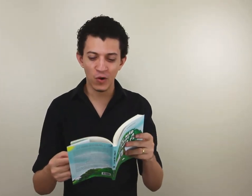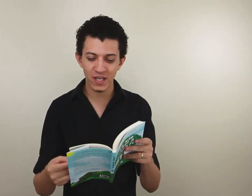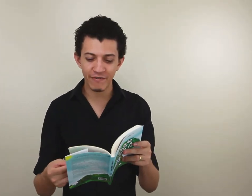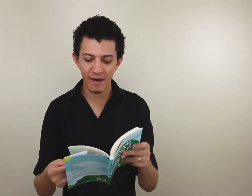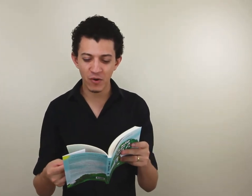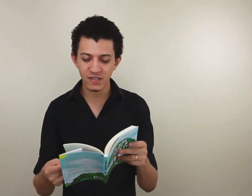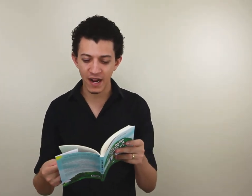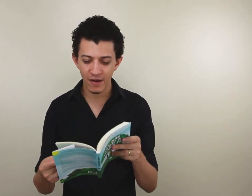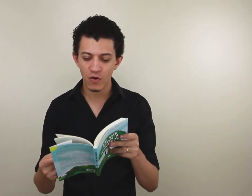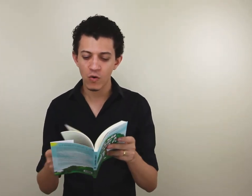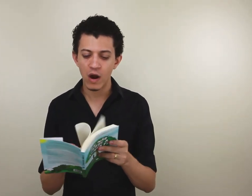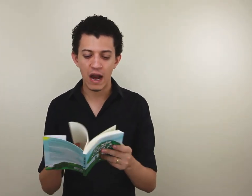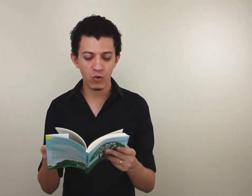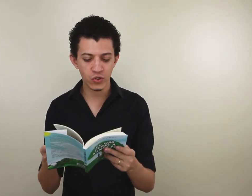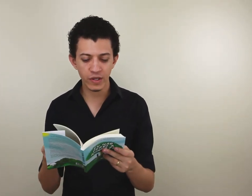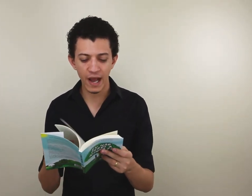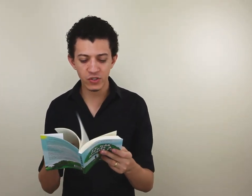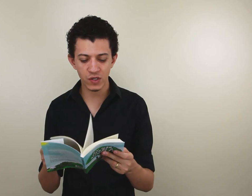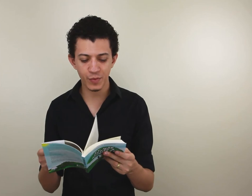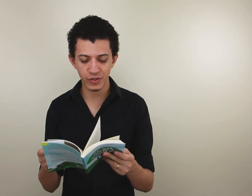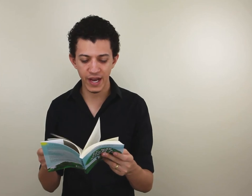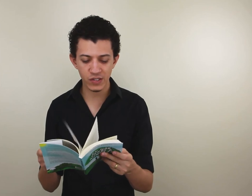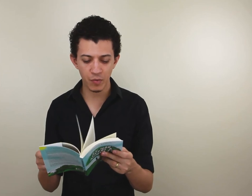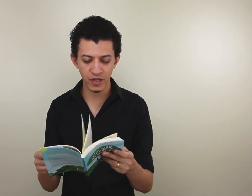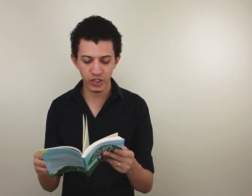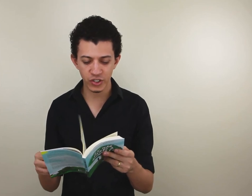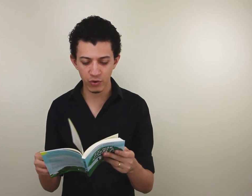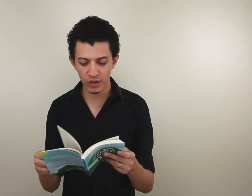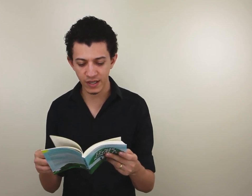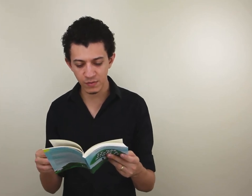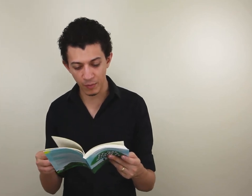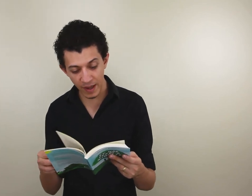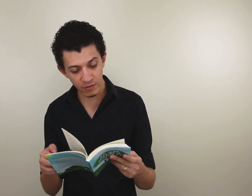onde ele vai mostrar a continuidade de nossos projetos, como que a gente chegou até esse momento,